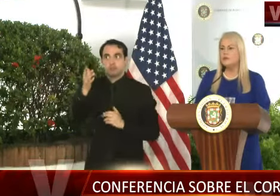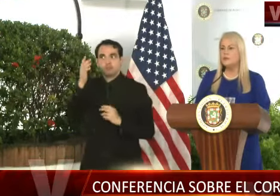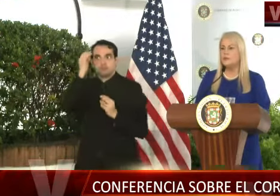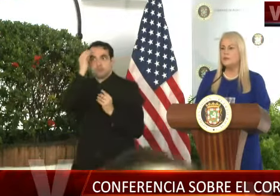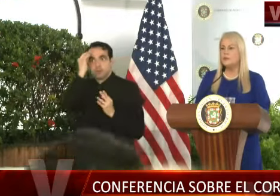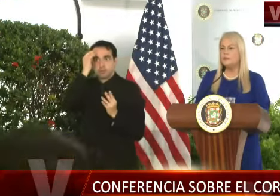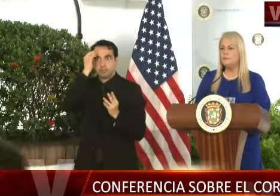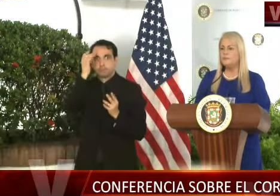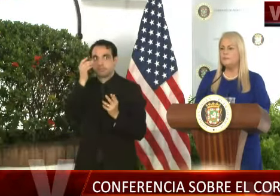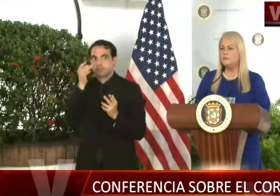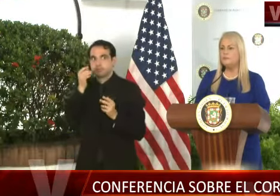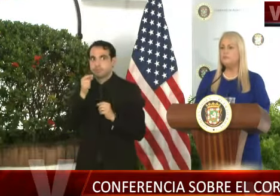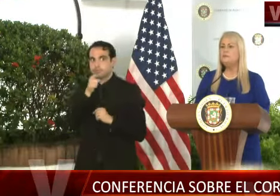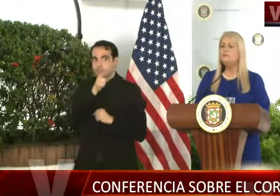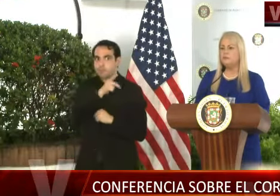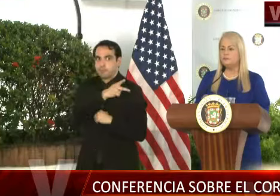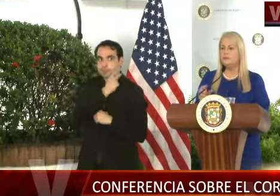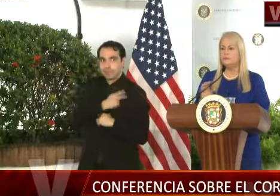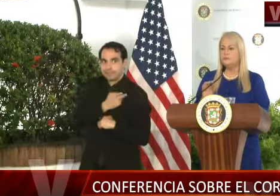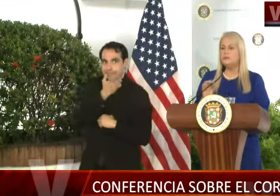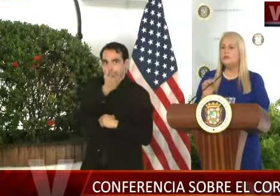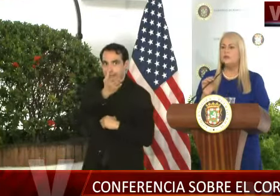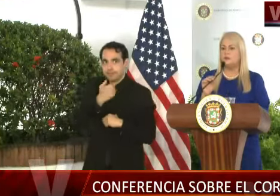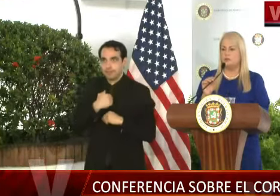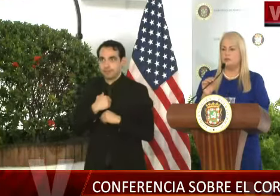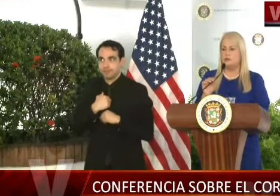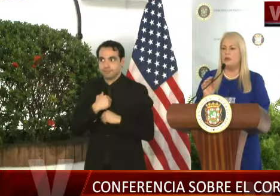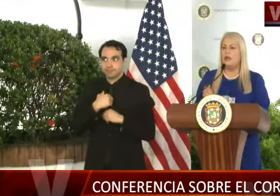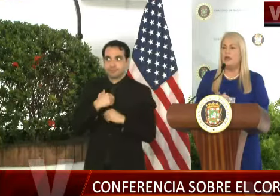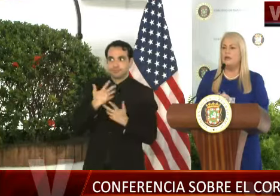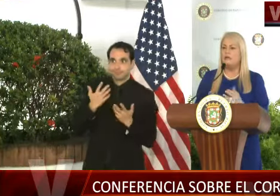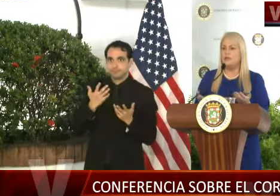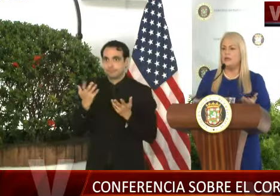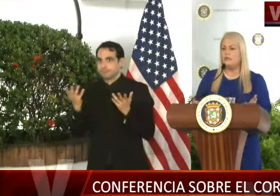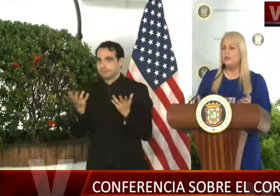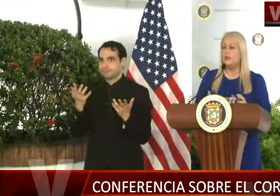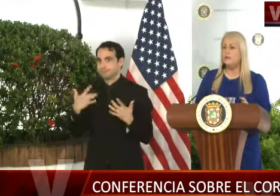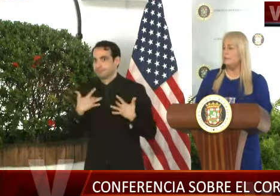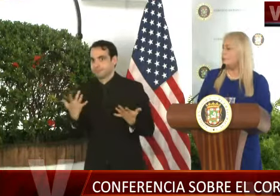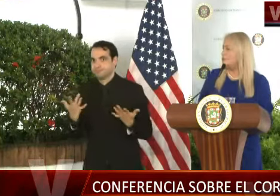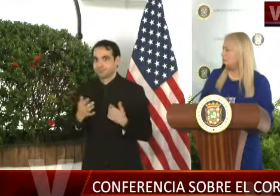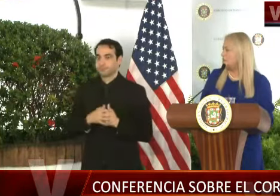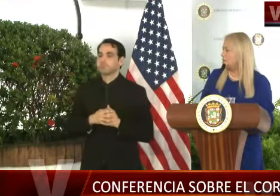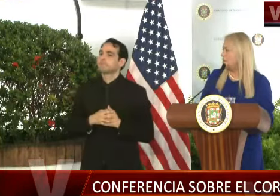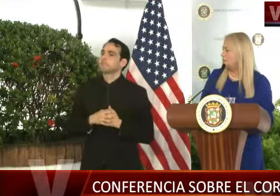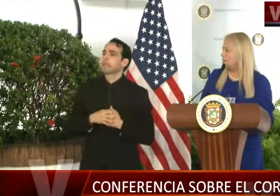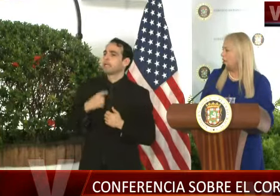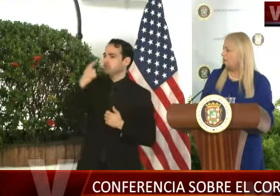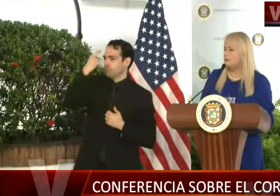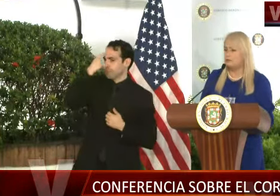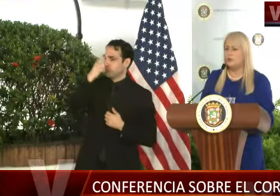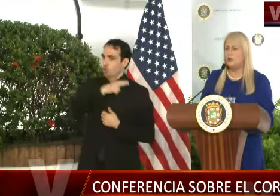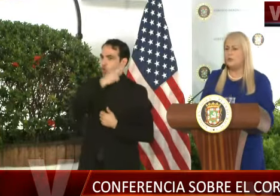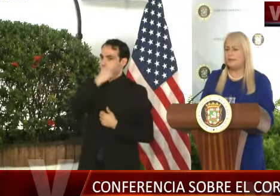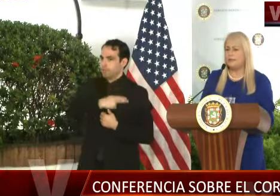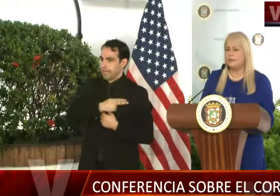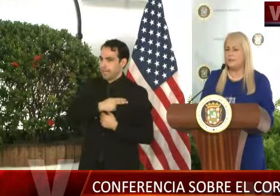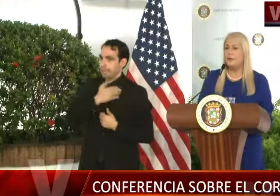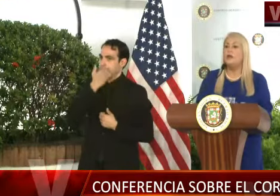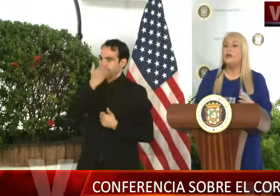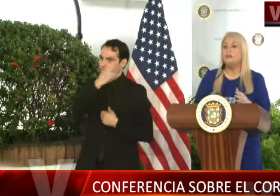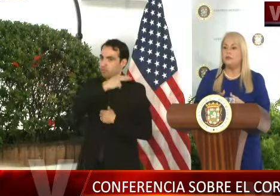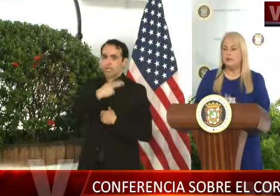que están en el centro comprensivo de cáncer, en caso de que tengan que utilizarlo como hospital. Sí, entiendo que hay muy pocos pacientes en el centro